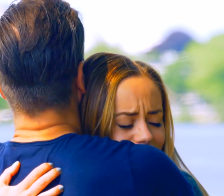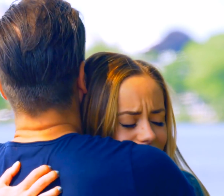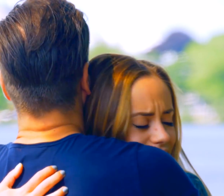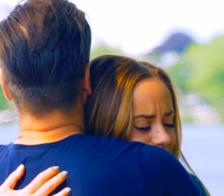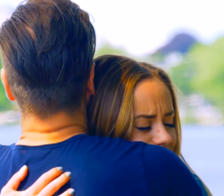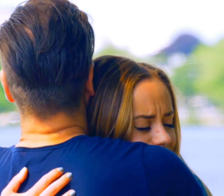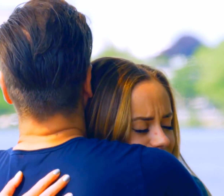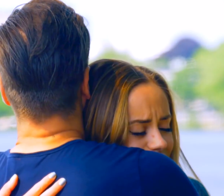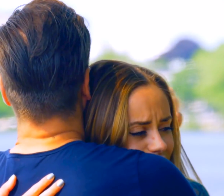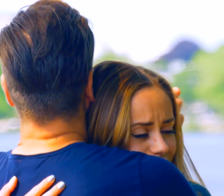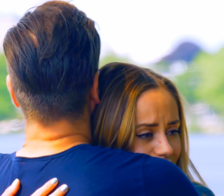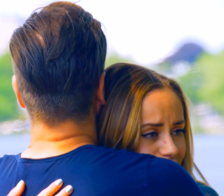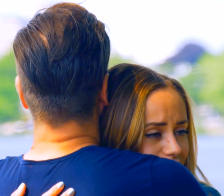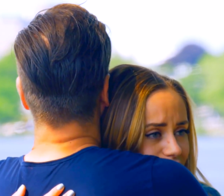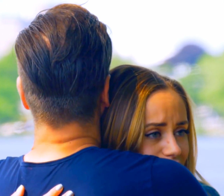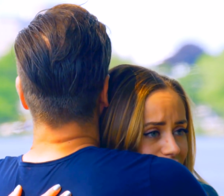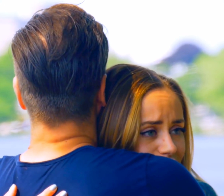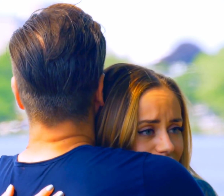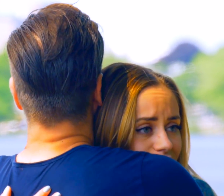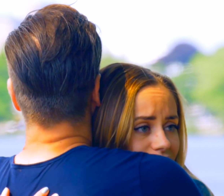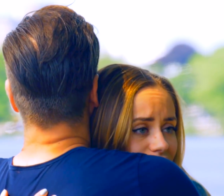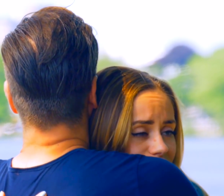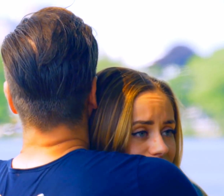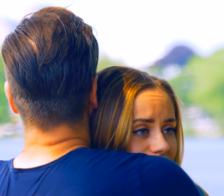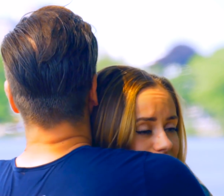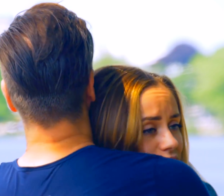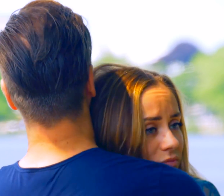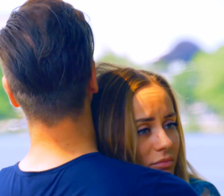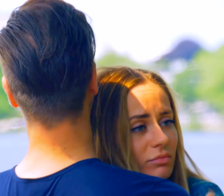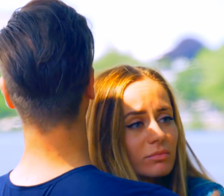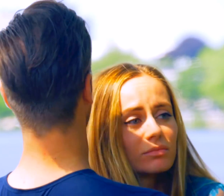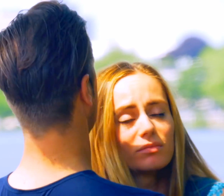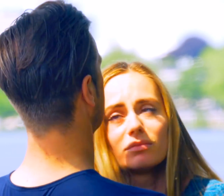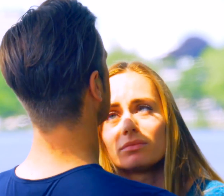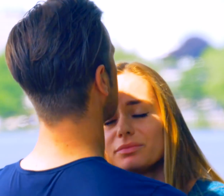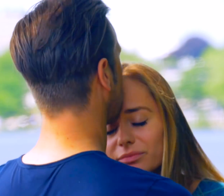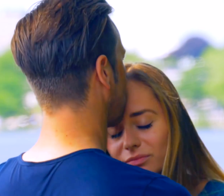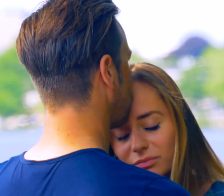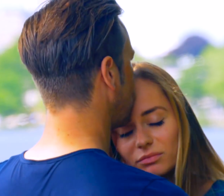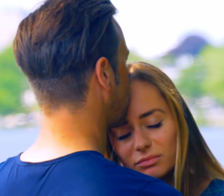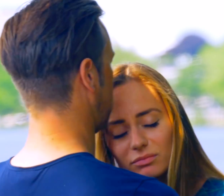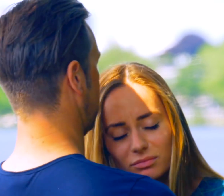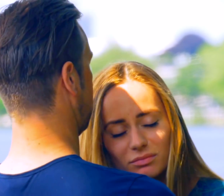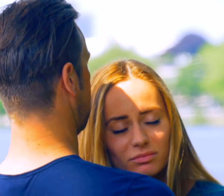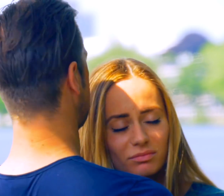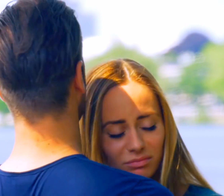la puedes llevar a cabo, está muy difícil. Así es que tienes que verlo como un punto indispensable. Tienes que